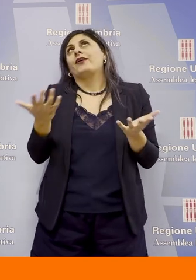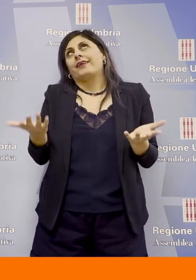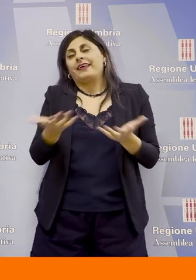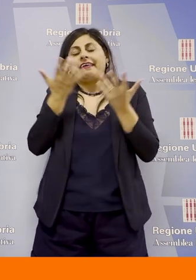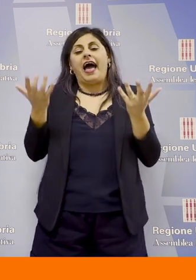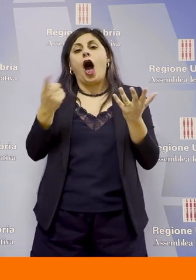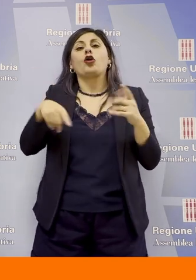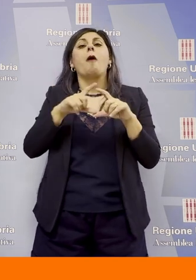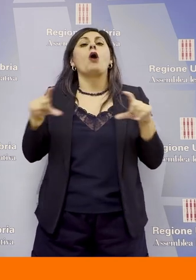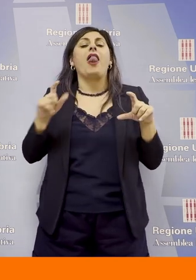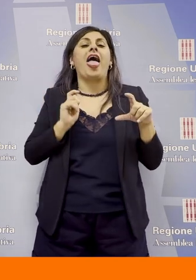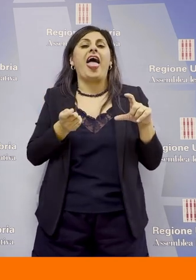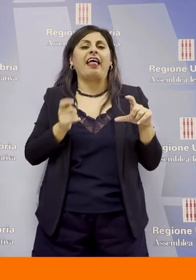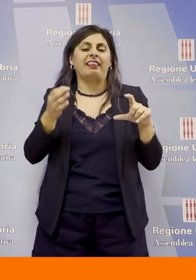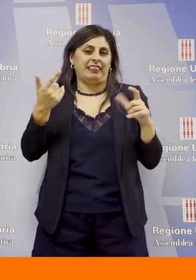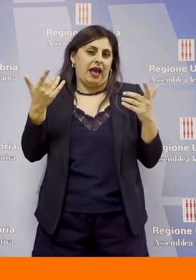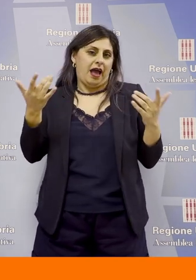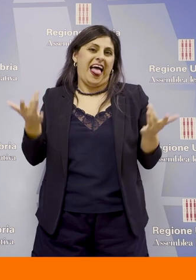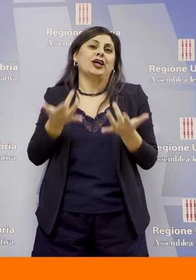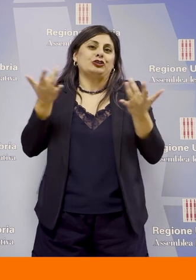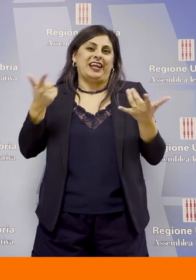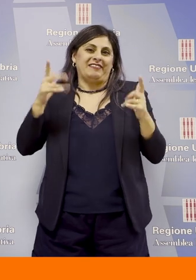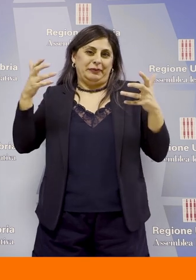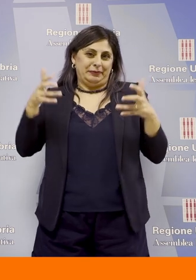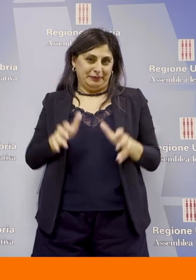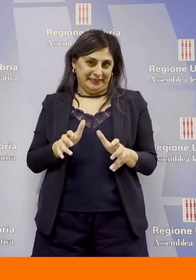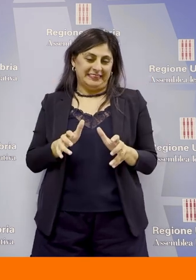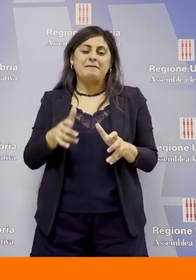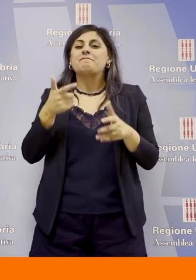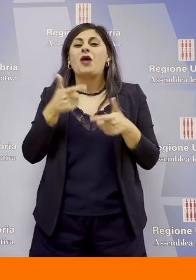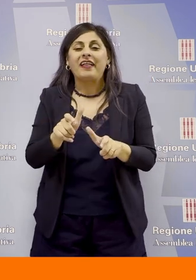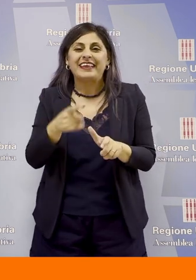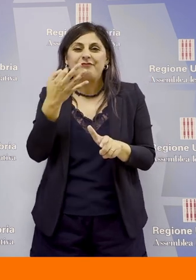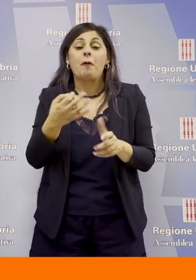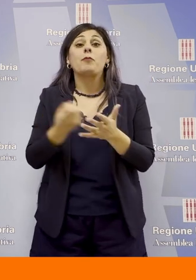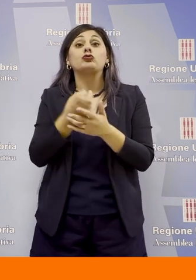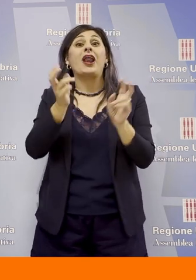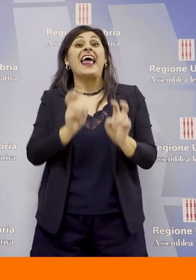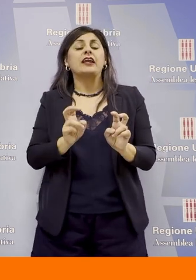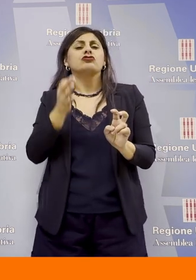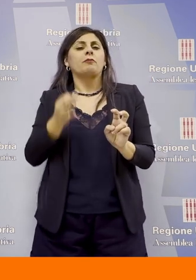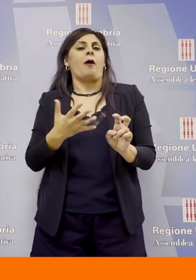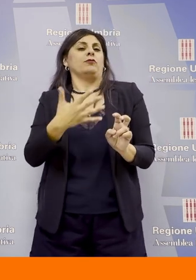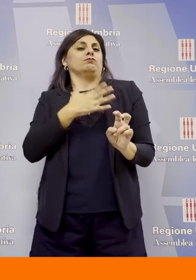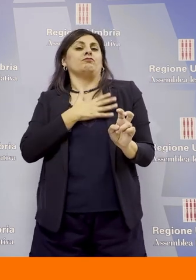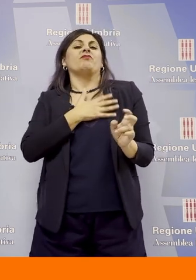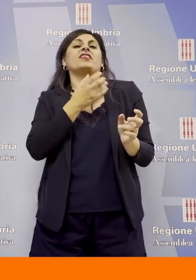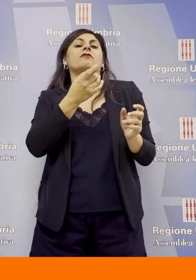bollette saranno chiaramente più leggere in ragione del fatto che la produzione di queste energie sarà appunto da fonti rinnovabili